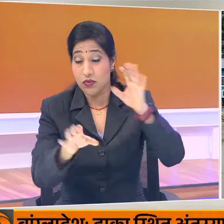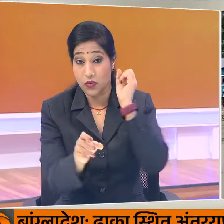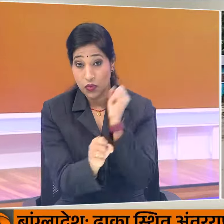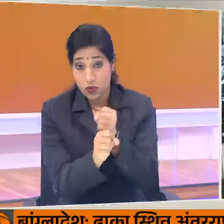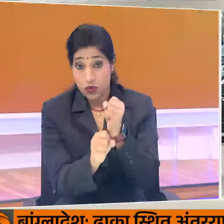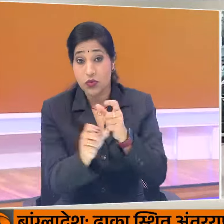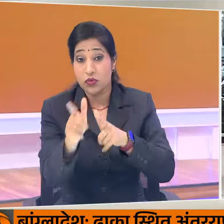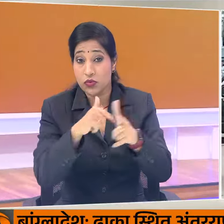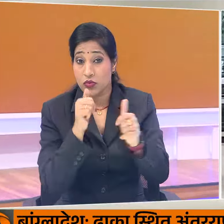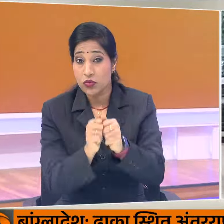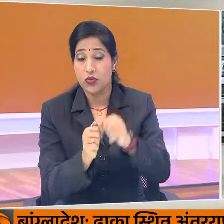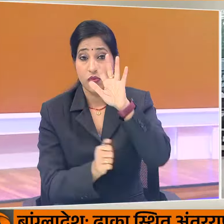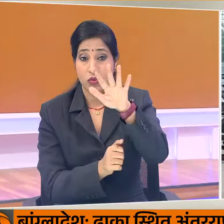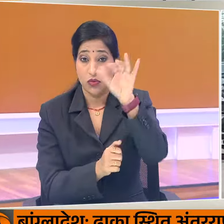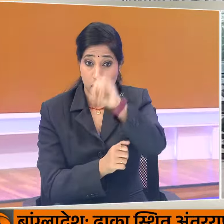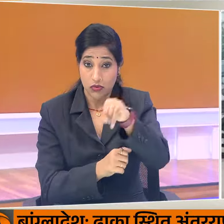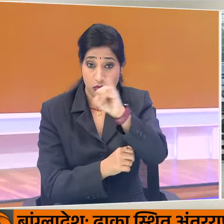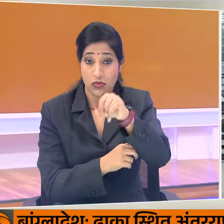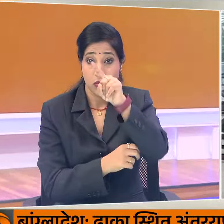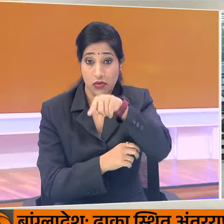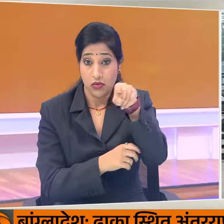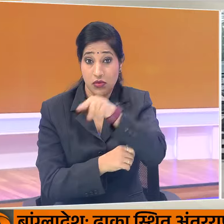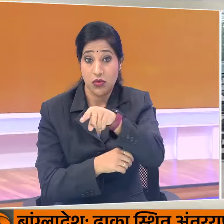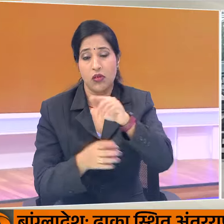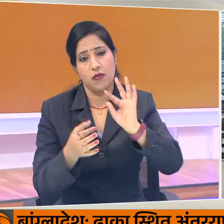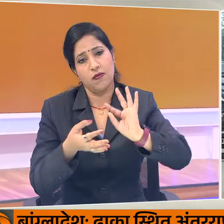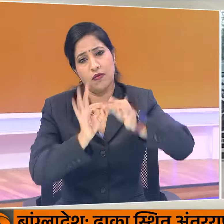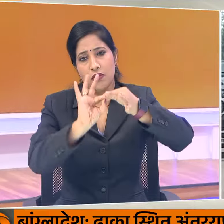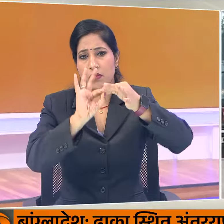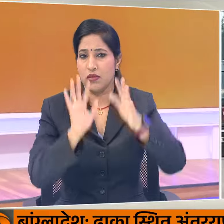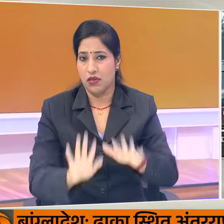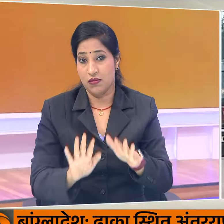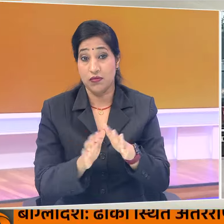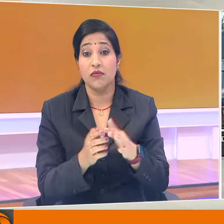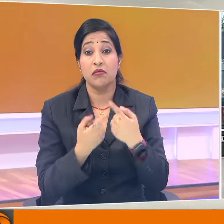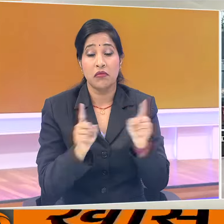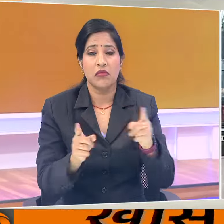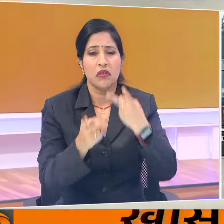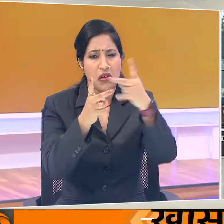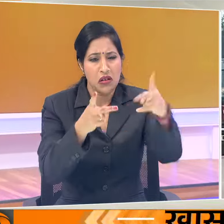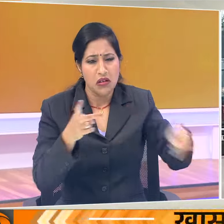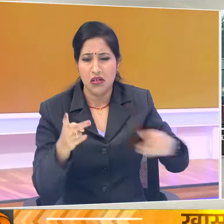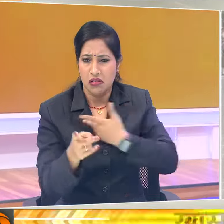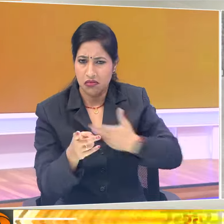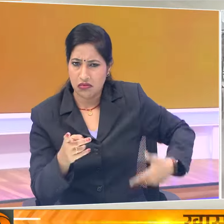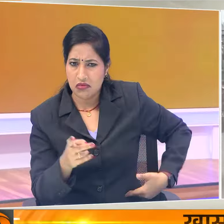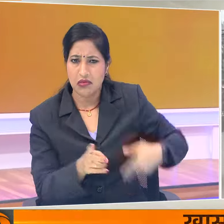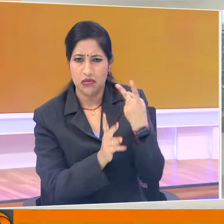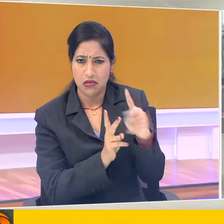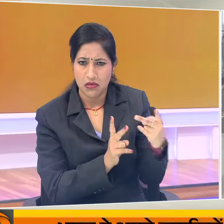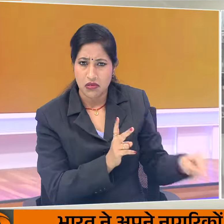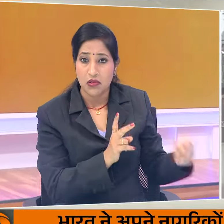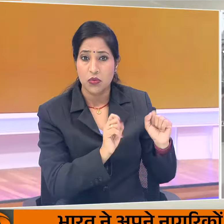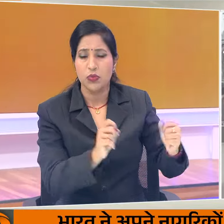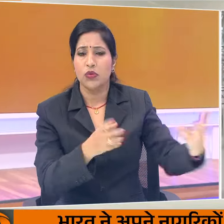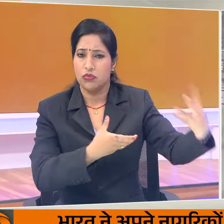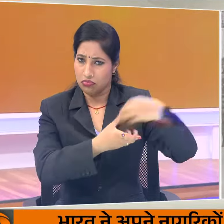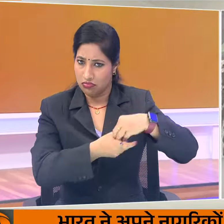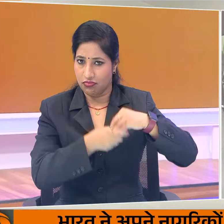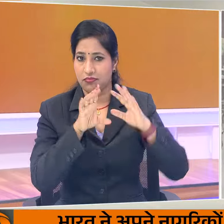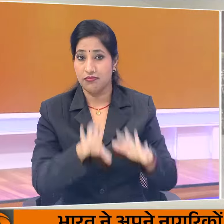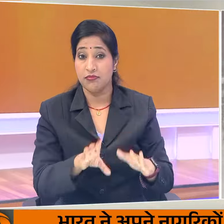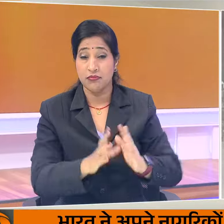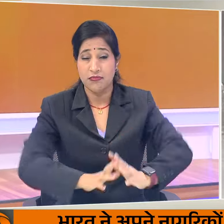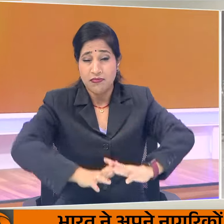नौकरियों में 56 फीस्दी सीटें आरक्षित हो गई। अलग-अलग वर्ग के लोगों को इसमें शामिल किया